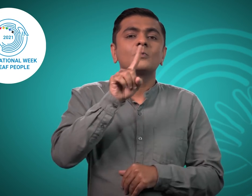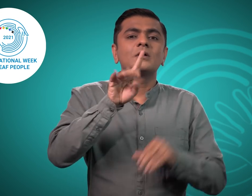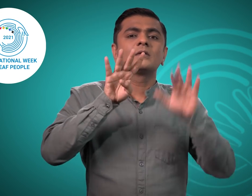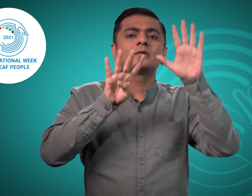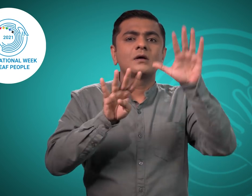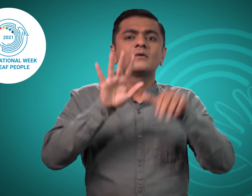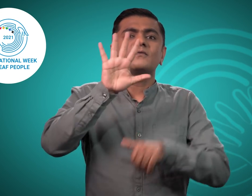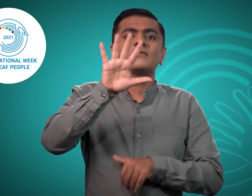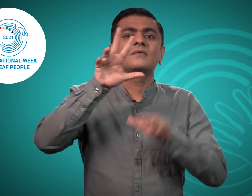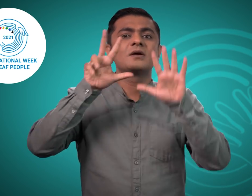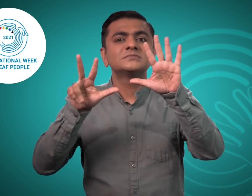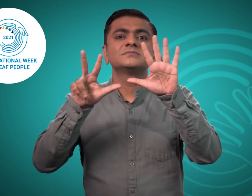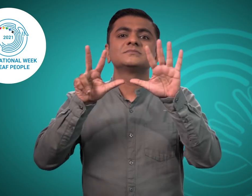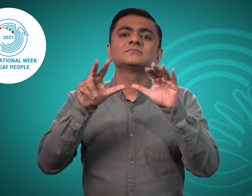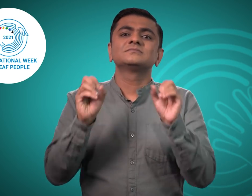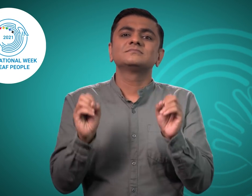था।